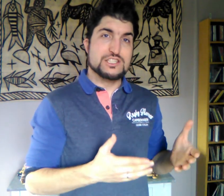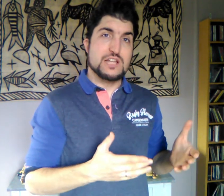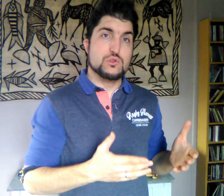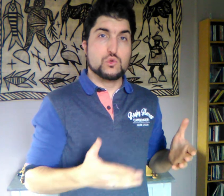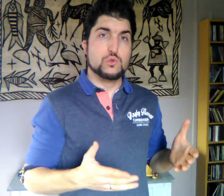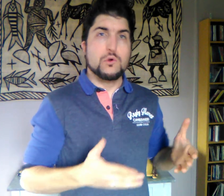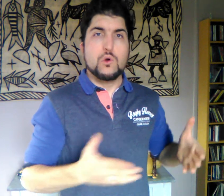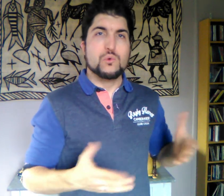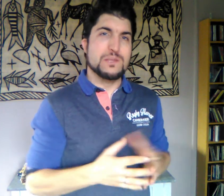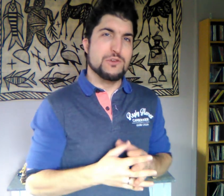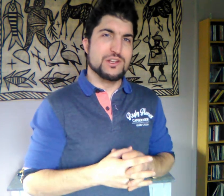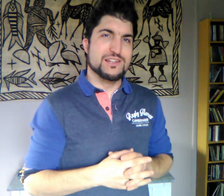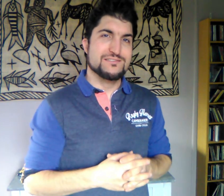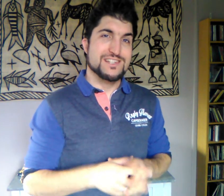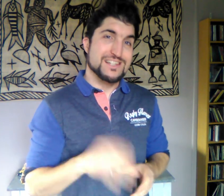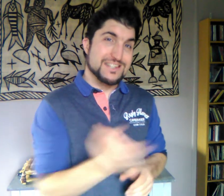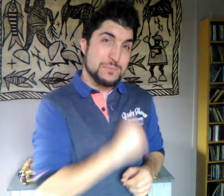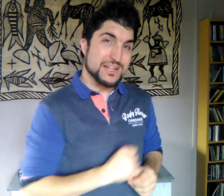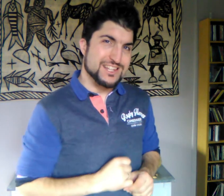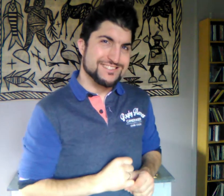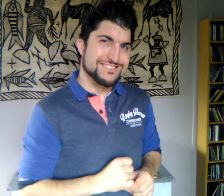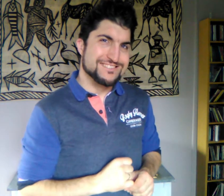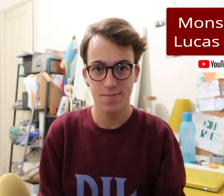chaînes YouTube ou des blogs. C'est parti !